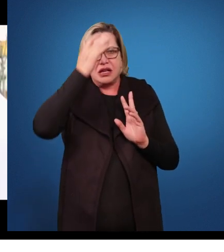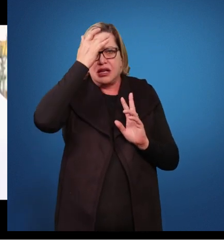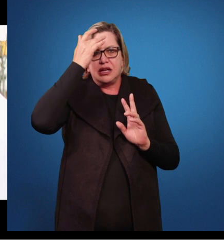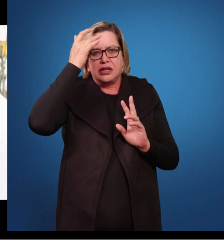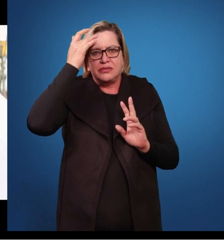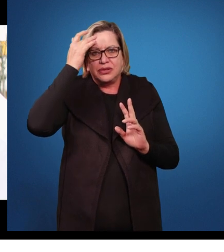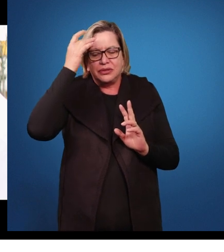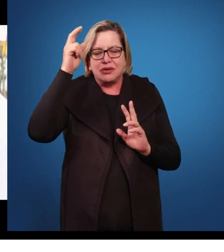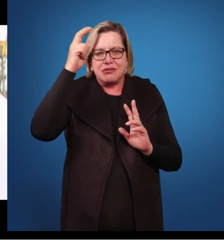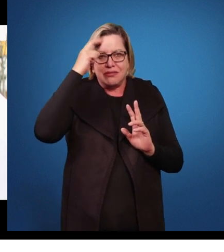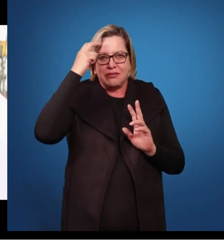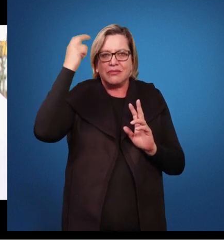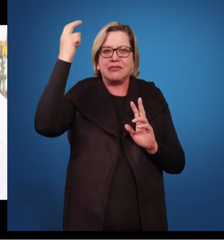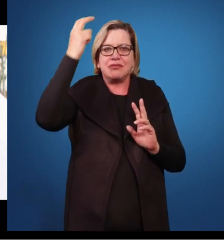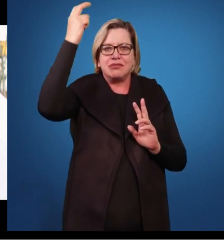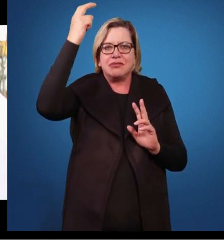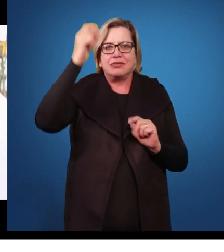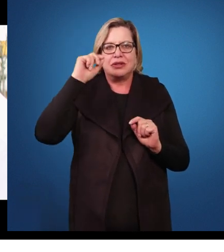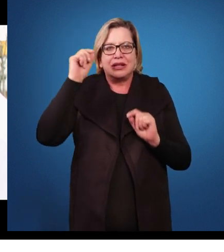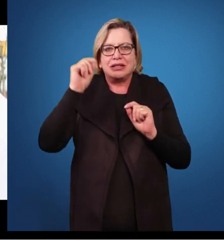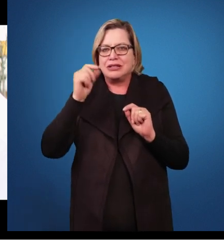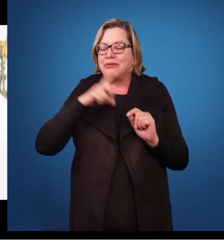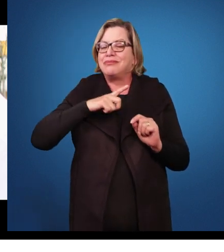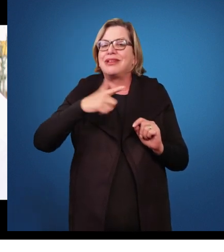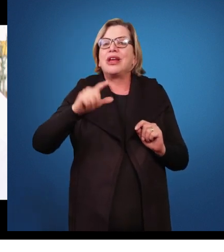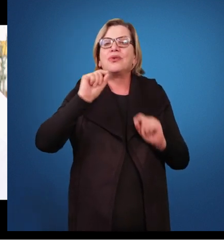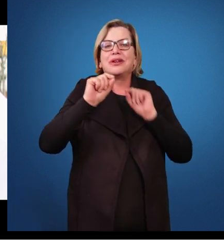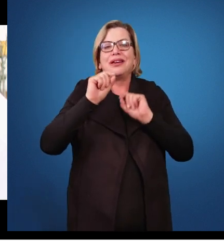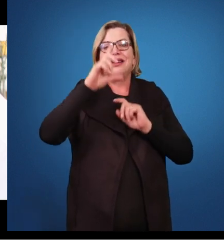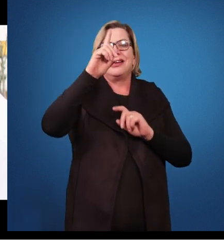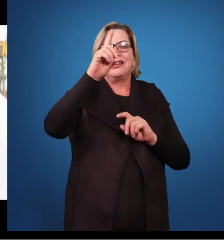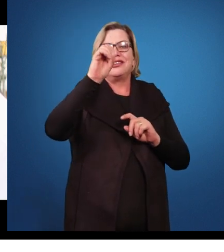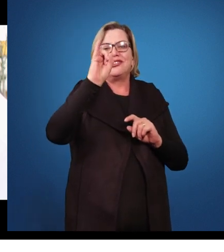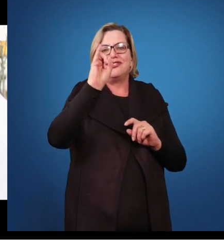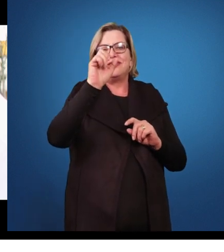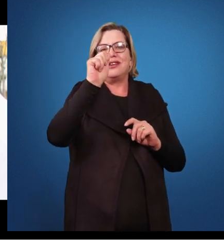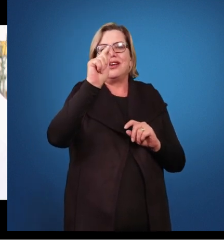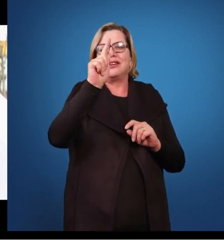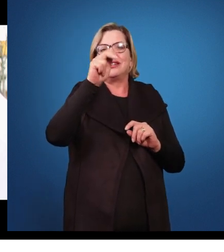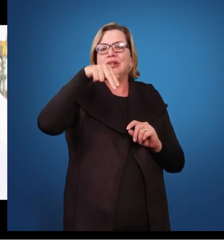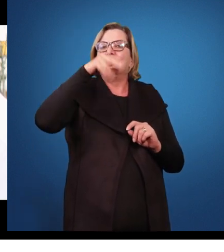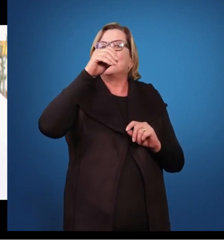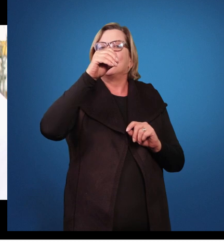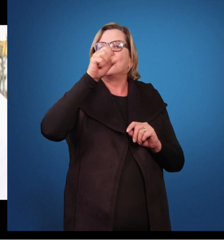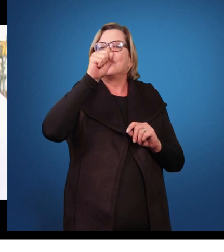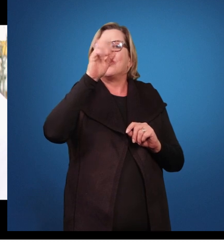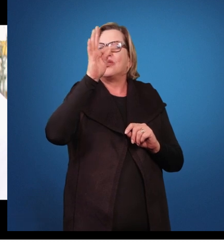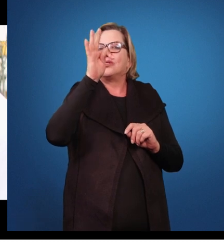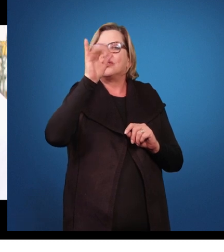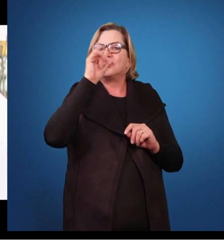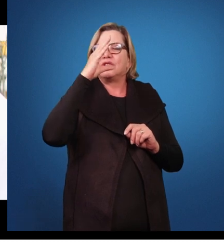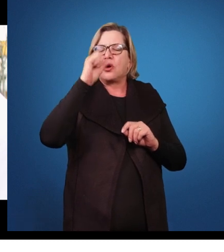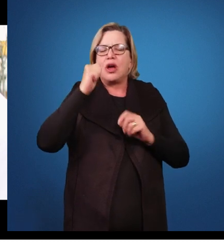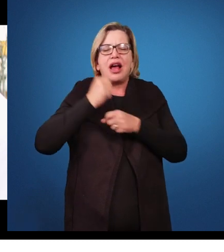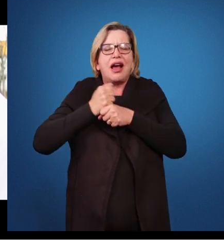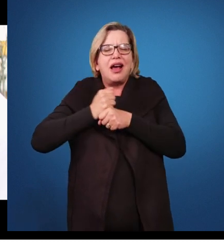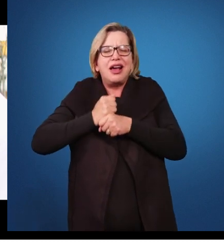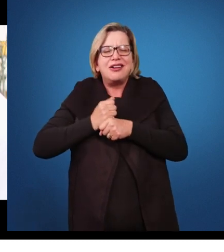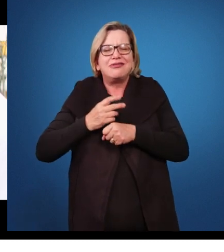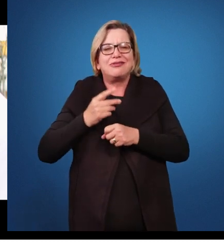têm altas habilidades, eles não têm um diagnóstico. O que significa isso, né? Eles passam anos dentro da escola, mas muitas vezes não